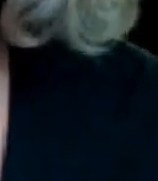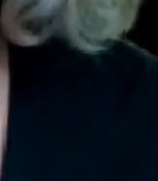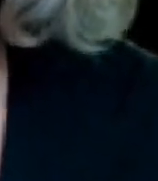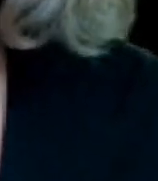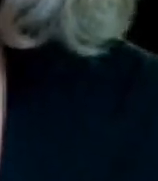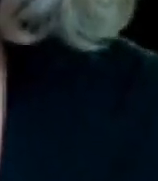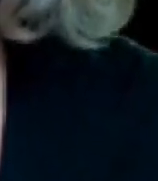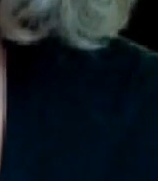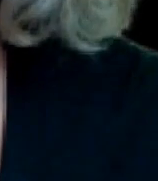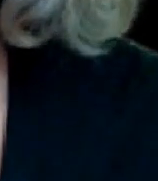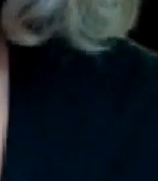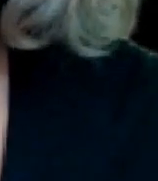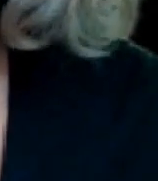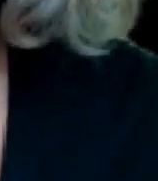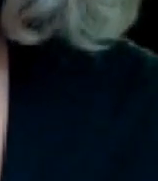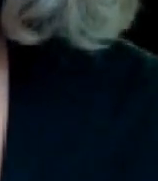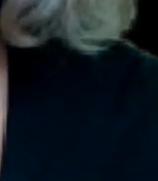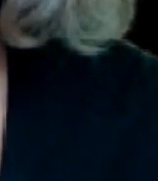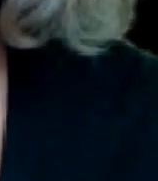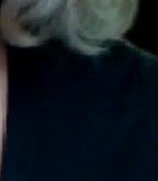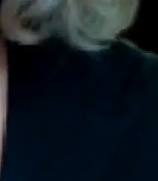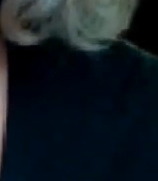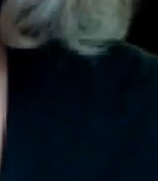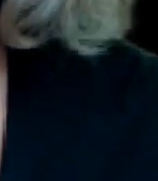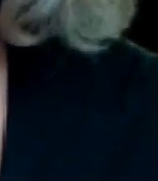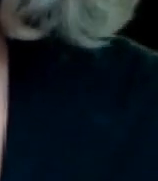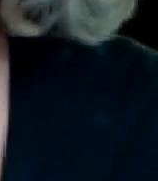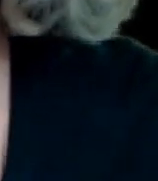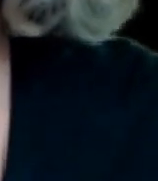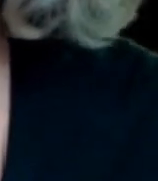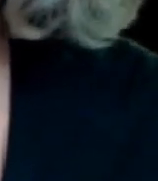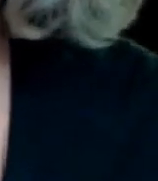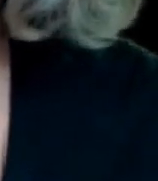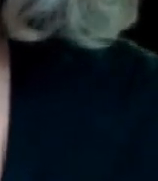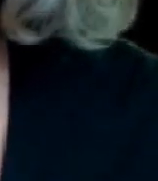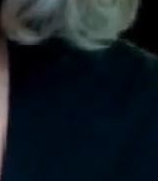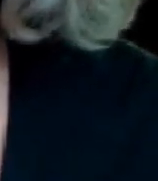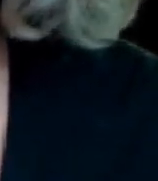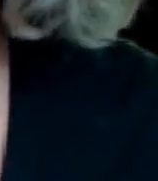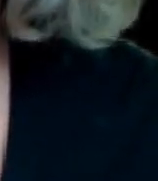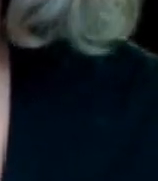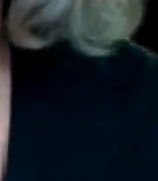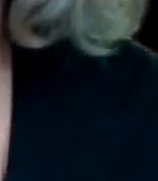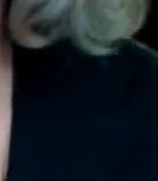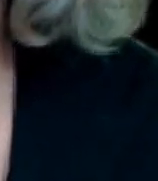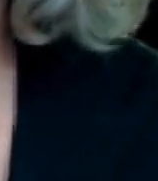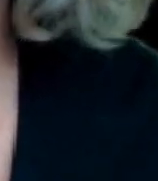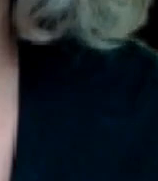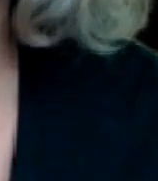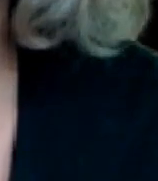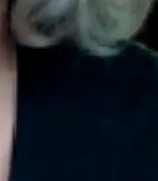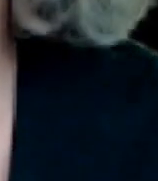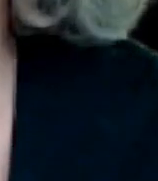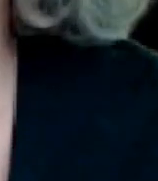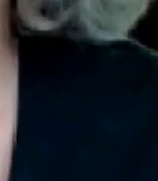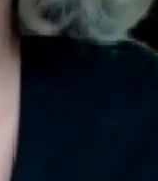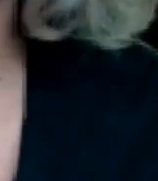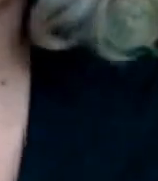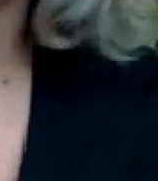tenemos que ya quitarnos de la cabeza es que se le siga dando el poder a esta gente